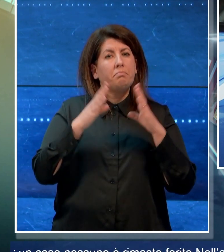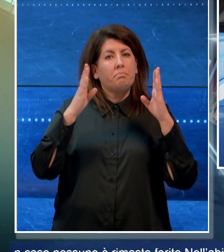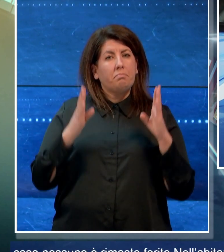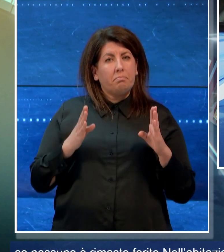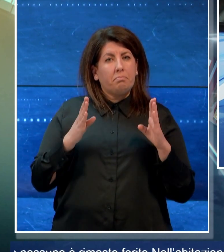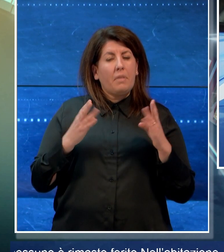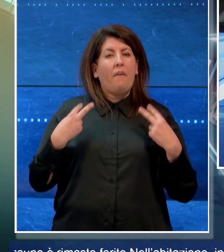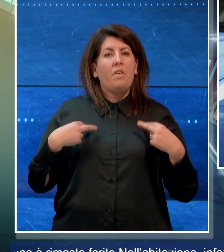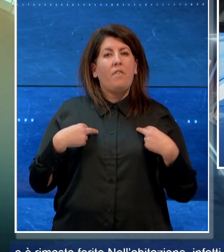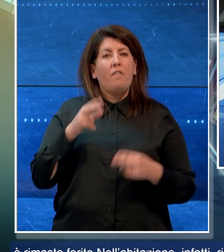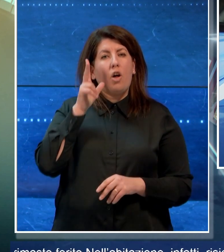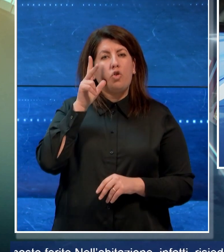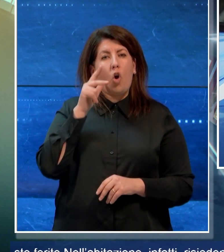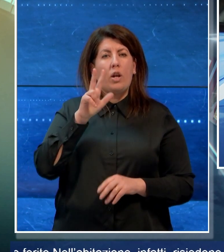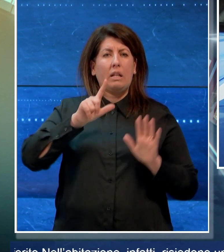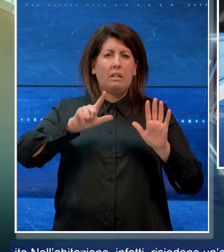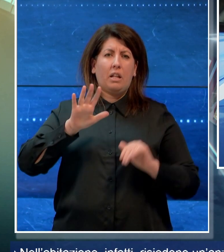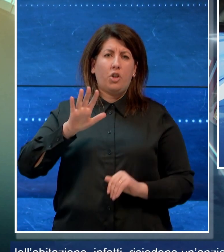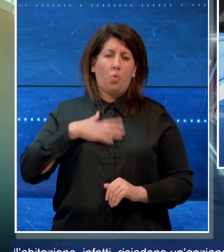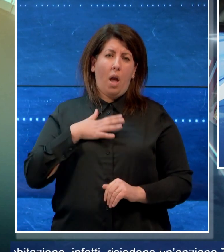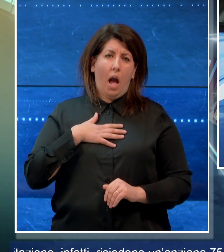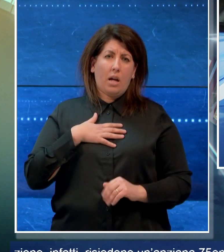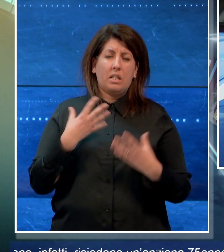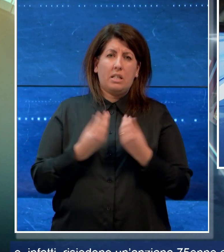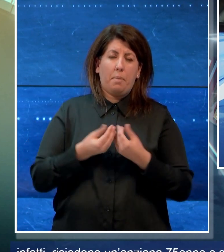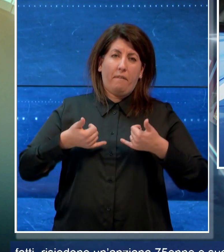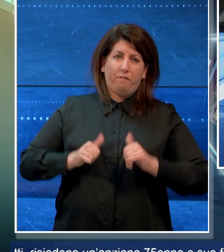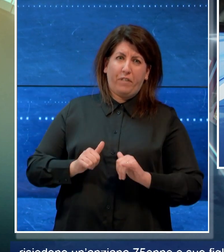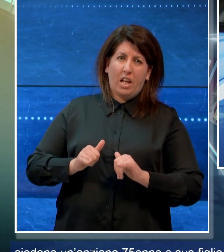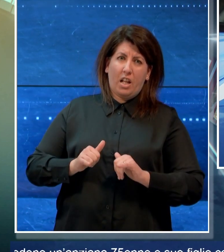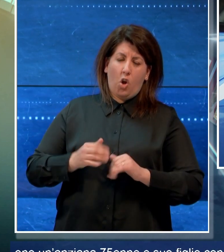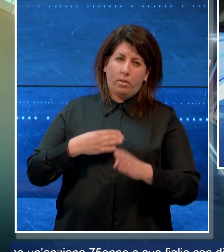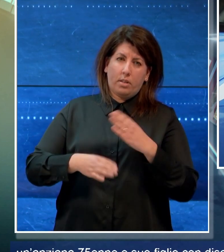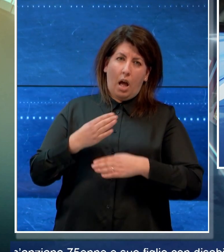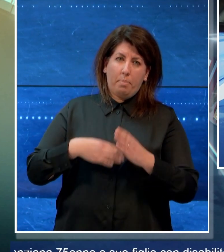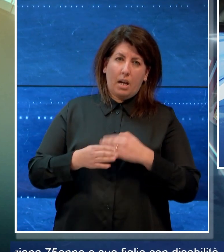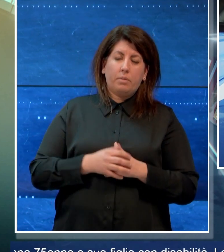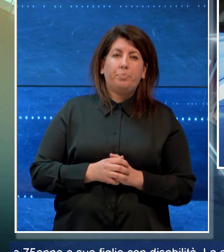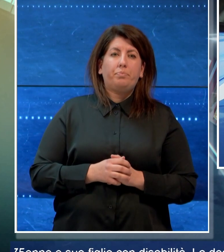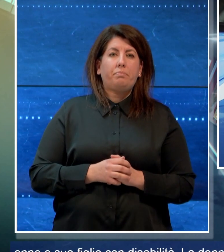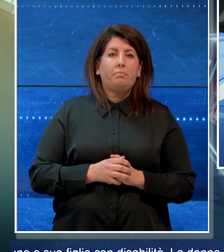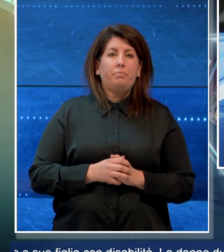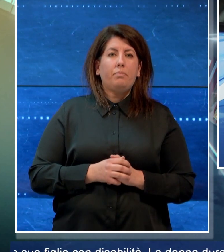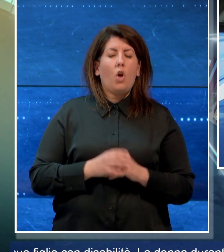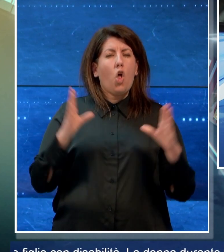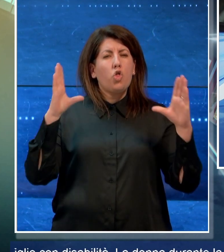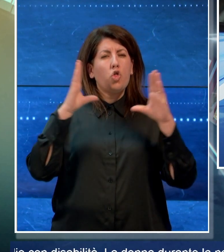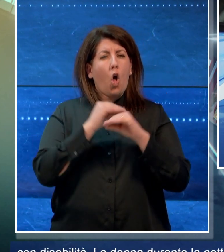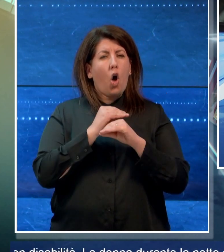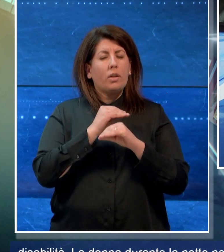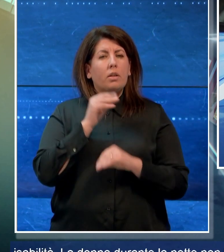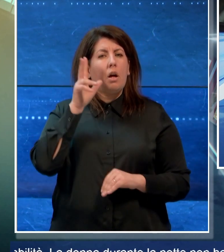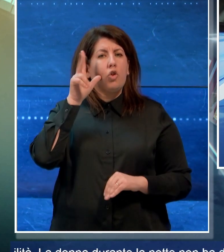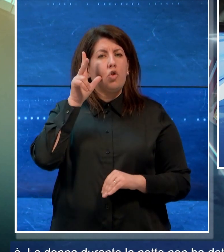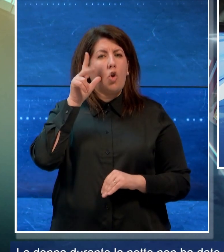un'anziana a 75enne e il suo figlio con disabilità. La donna durante la notte non ha